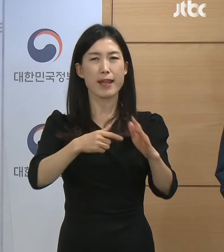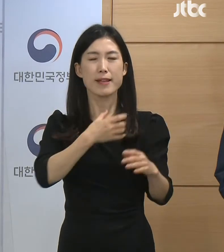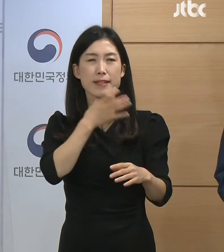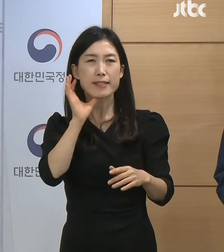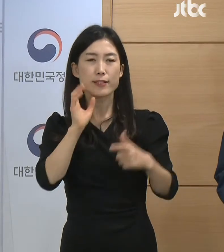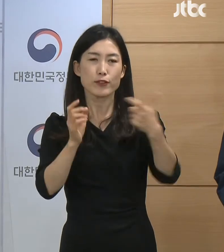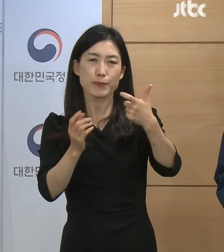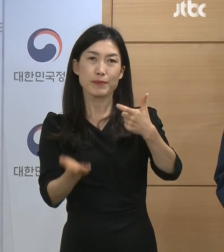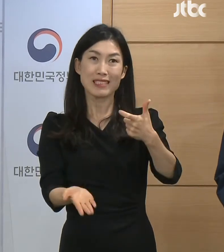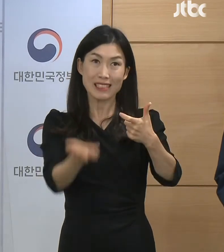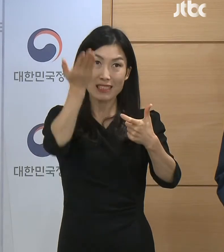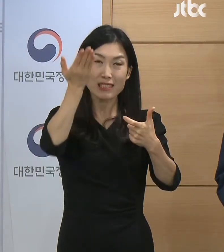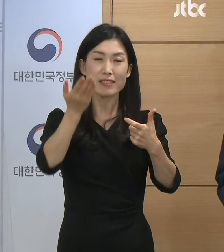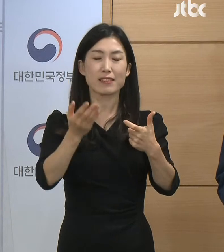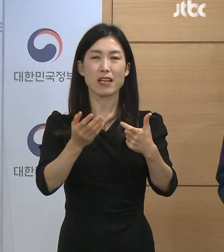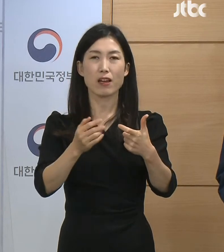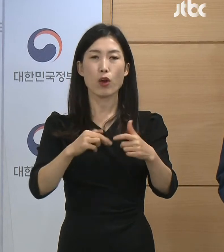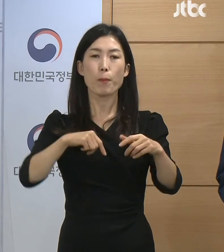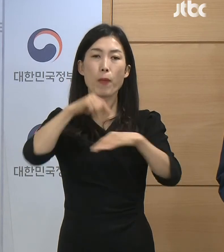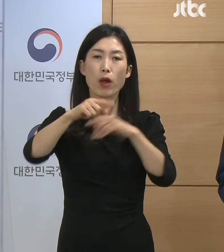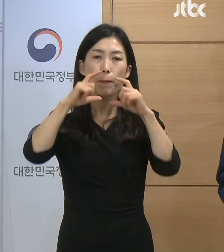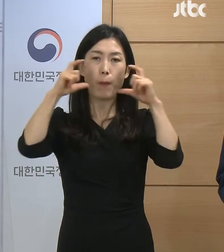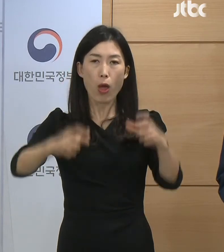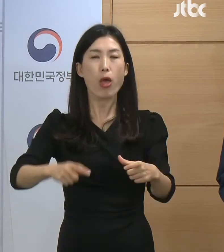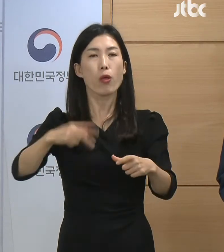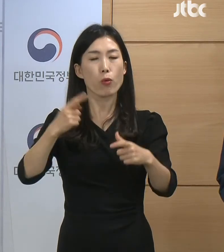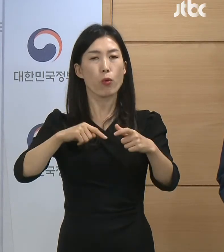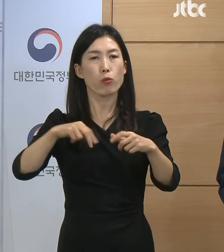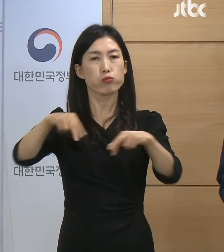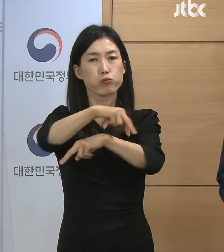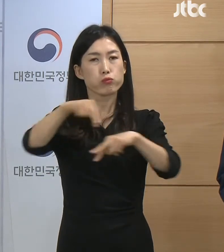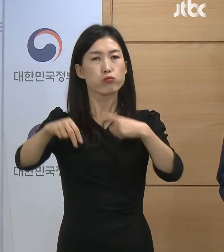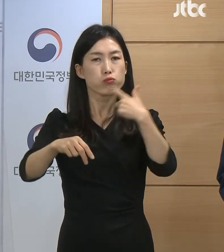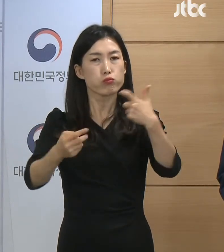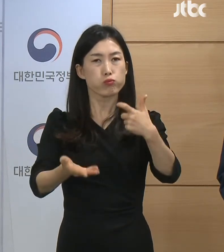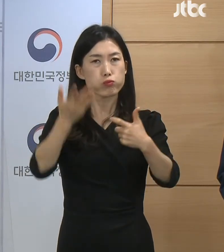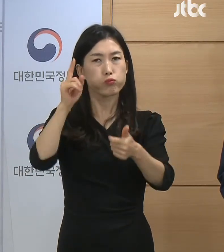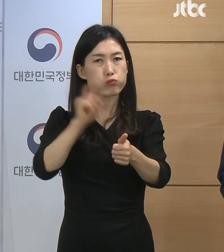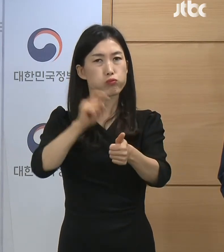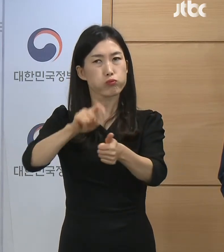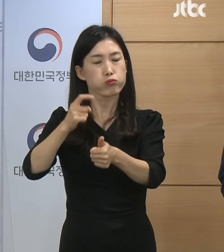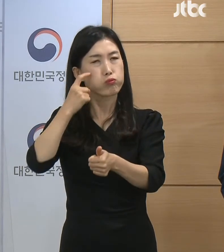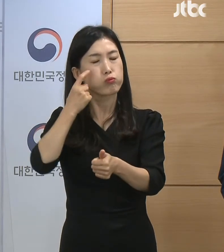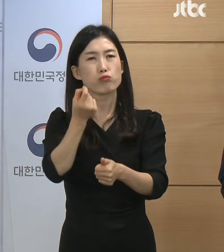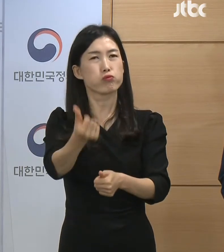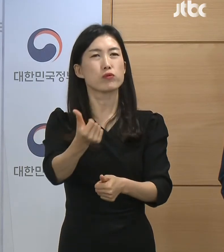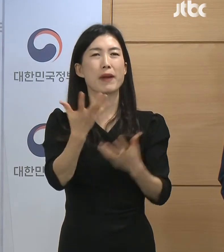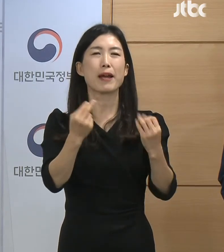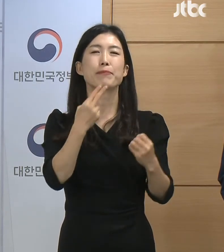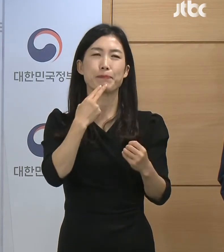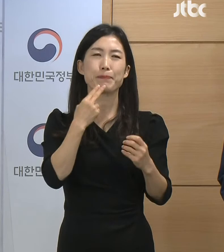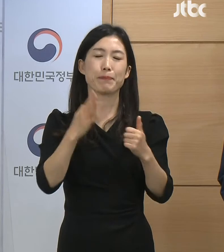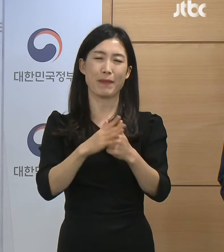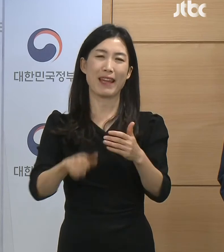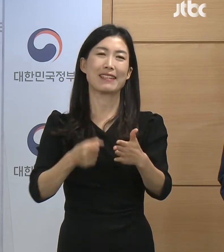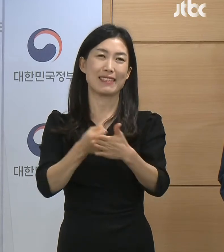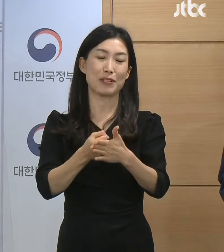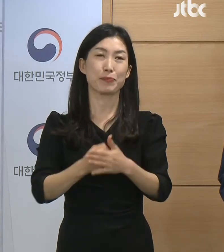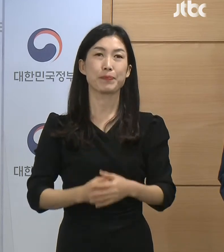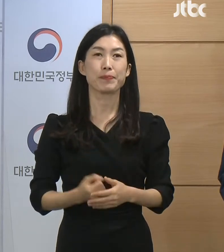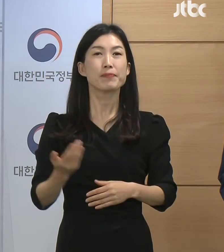연령층의 비중이 적은 점도 고려한 결정입니다. 다만 이번 조치가